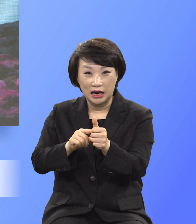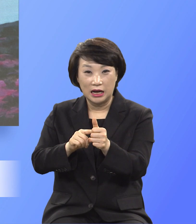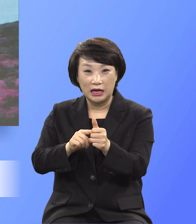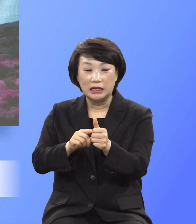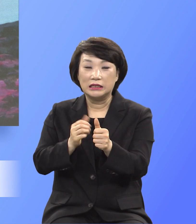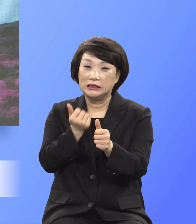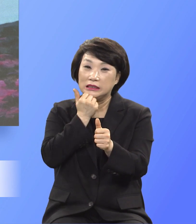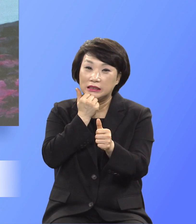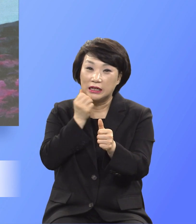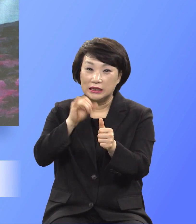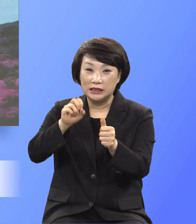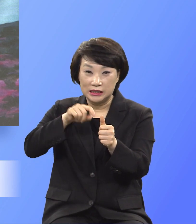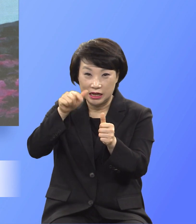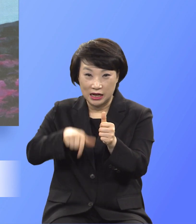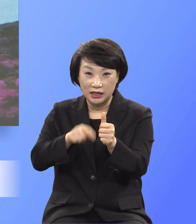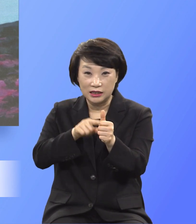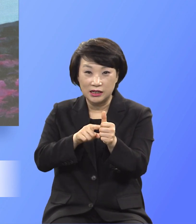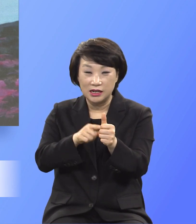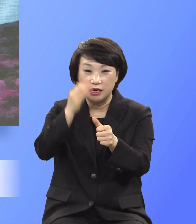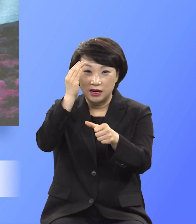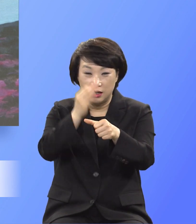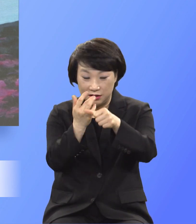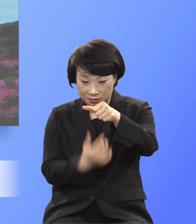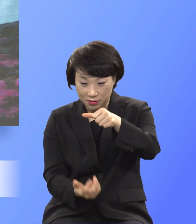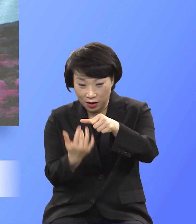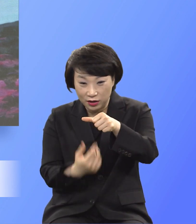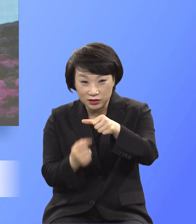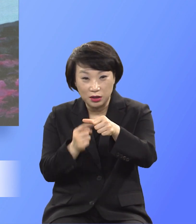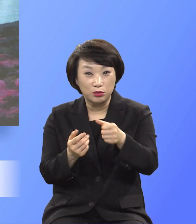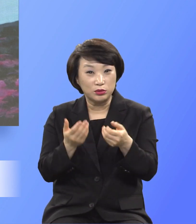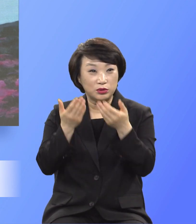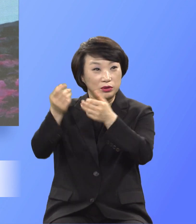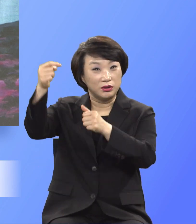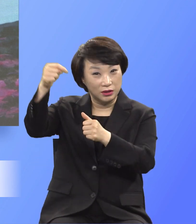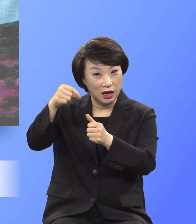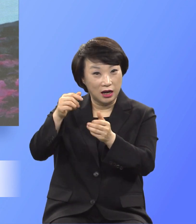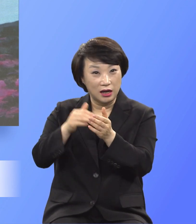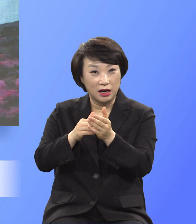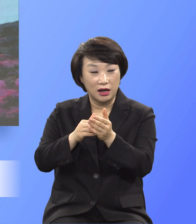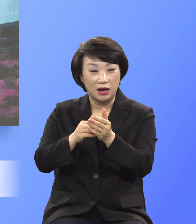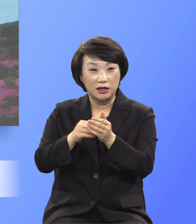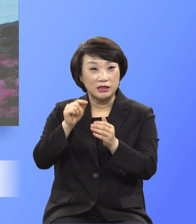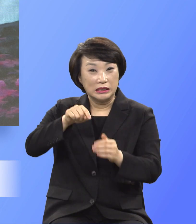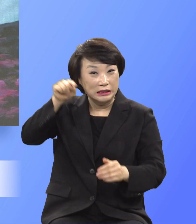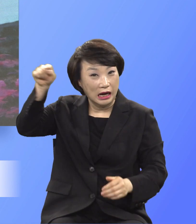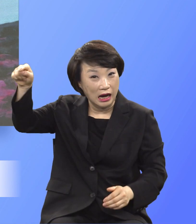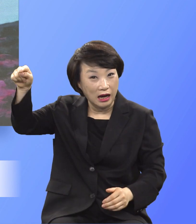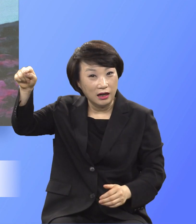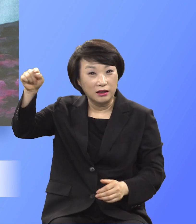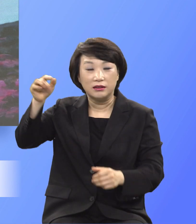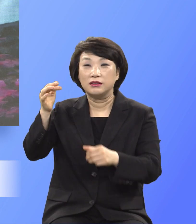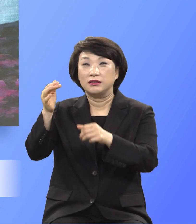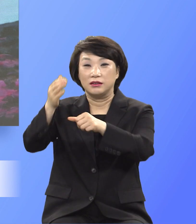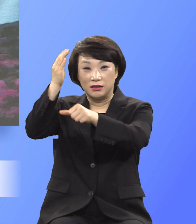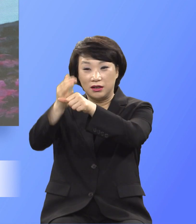번제물으로 정하시고 모리아산에서 번제로 드리라는 것입니다.